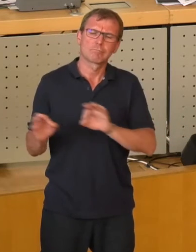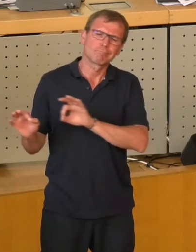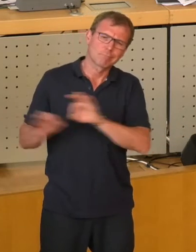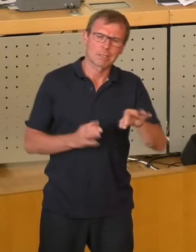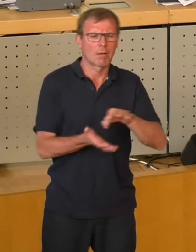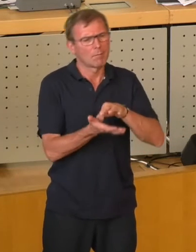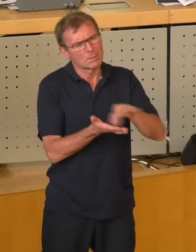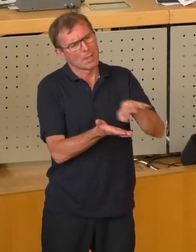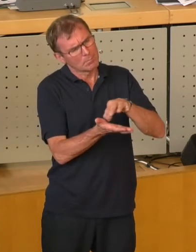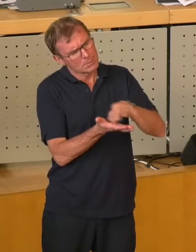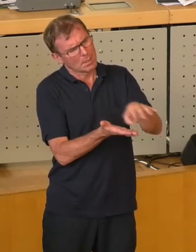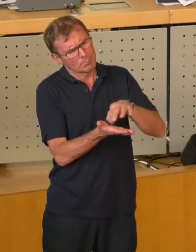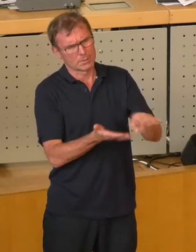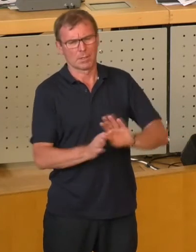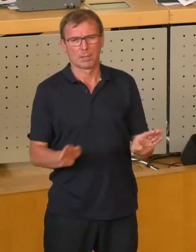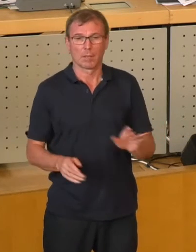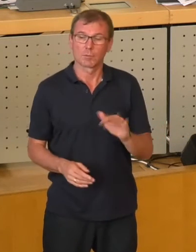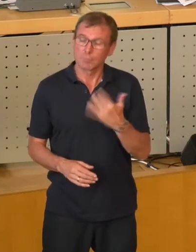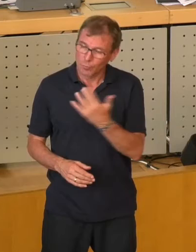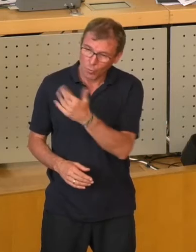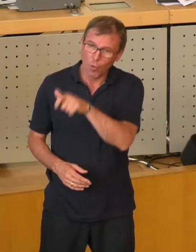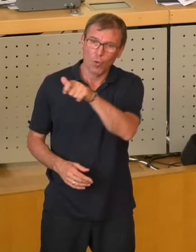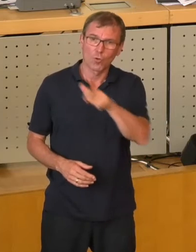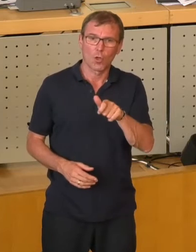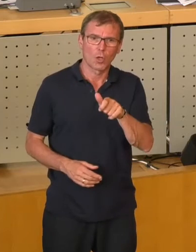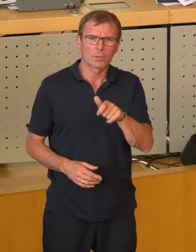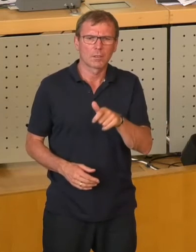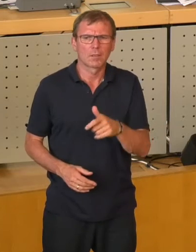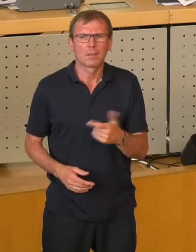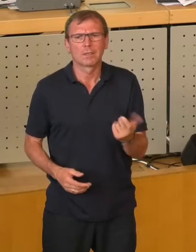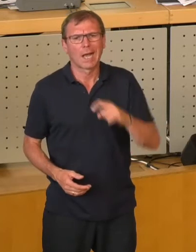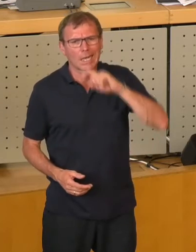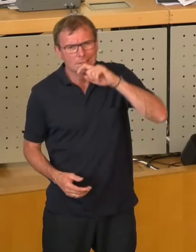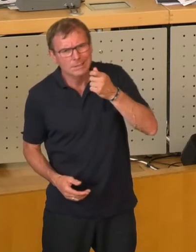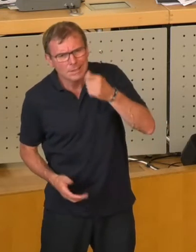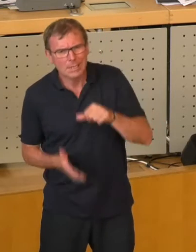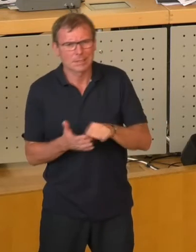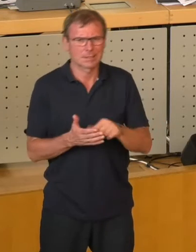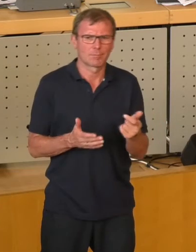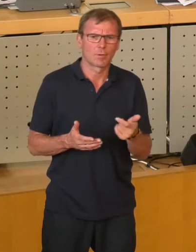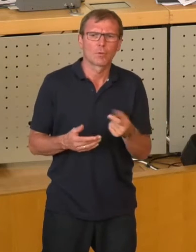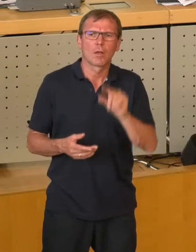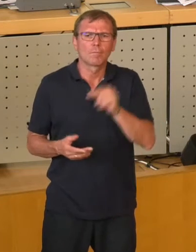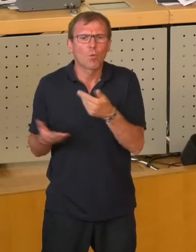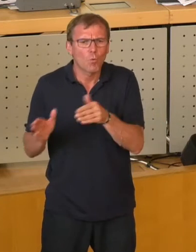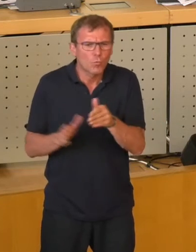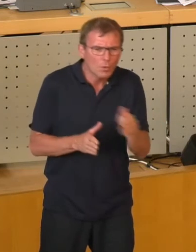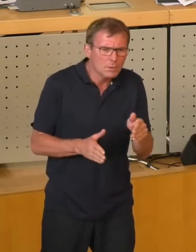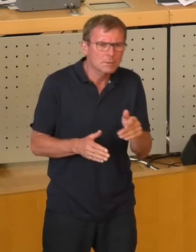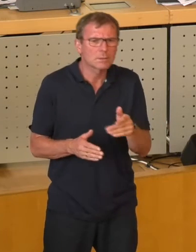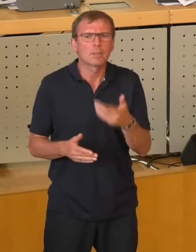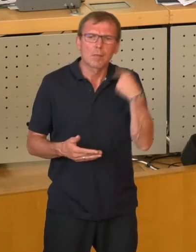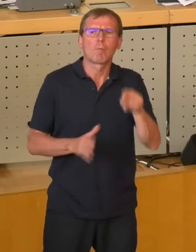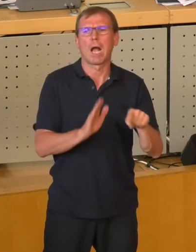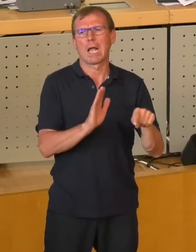bezahlen, selbstverständlich machen sie das. Aber es gibt auch Leute, denen fällt das schwer, die sind weniger ordentlich und da passiert das eben mal, dass sie dort ins Minus rutschen.